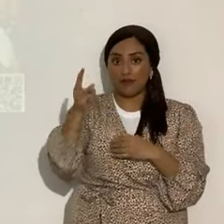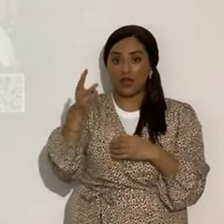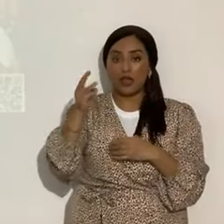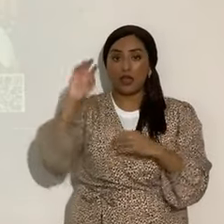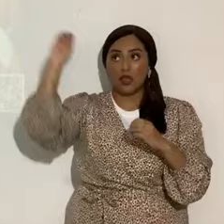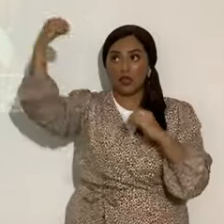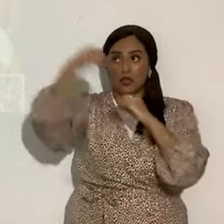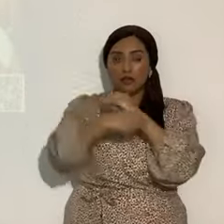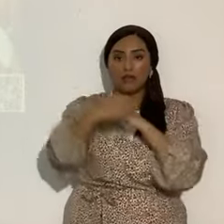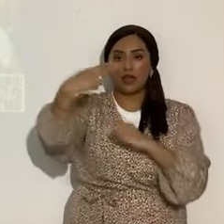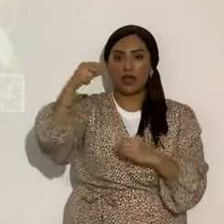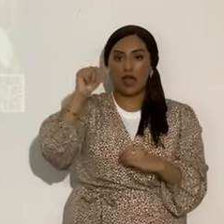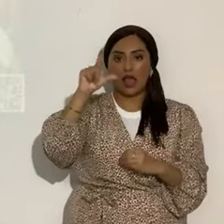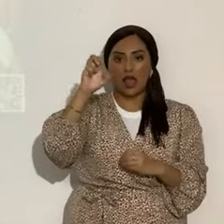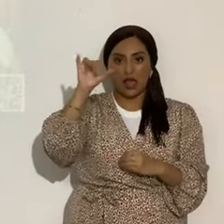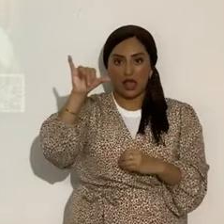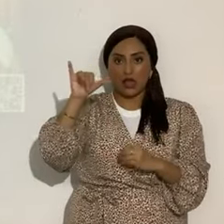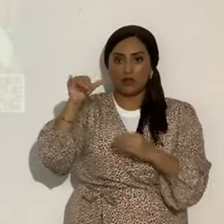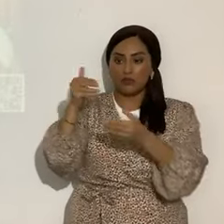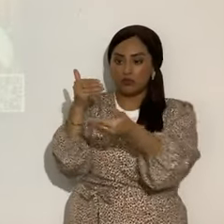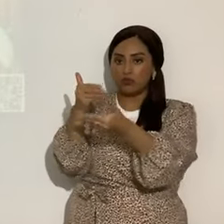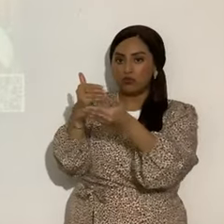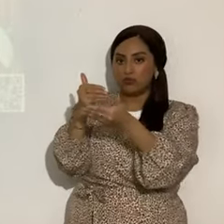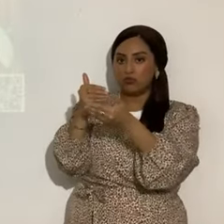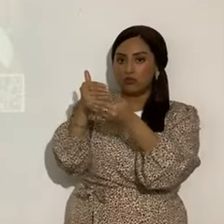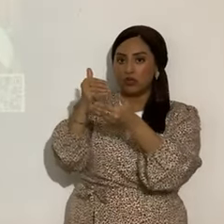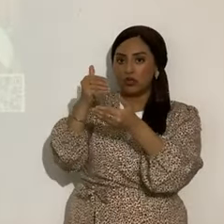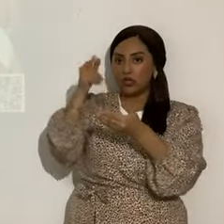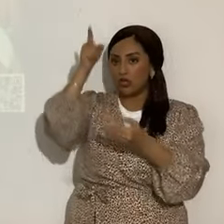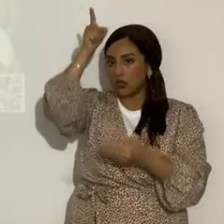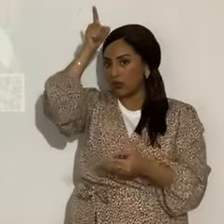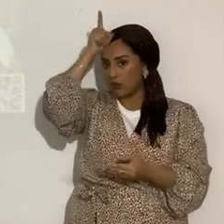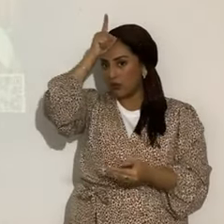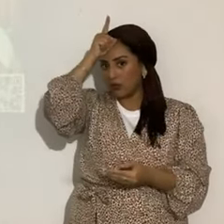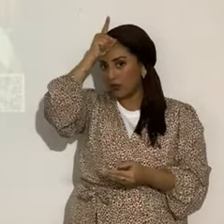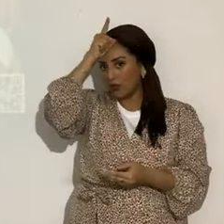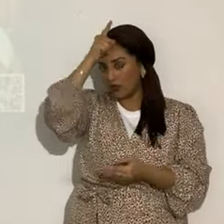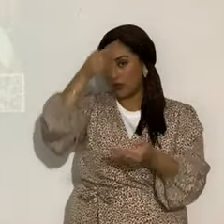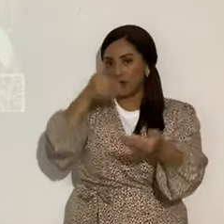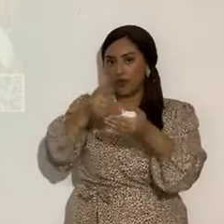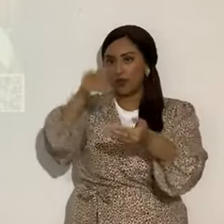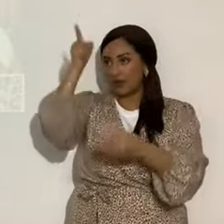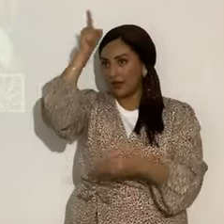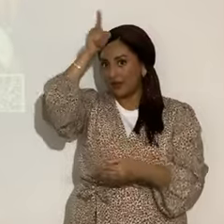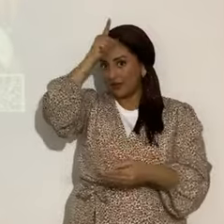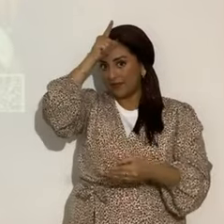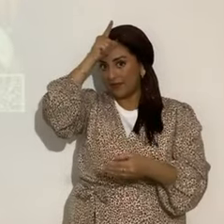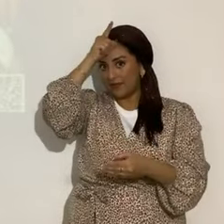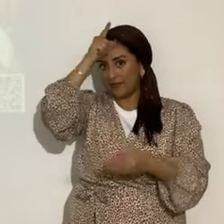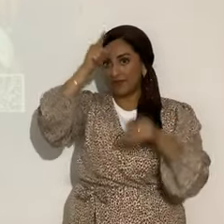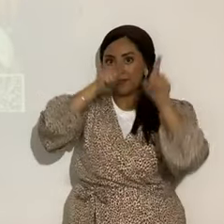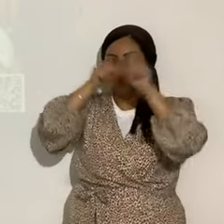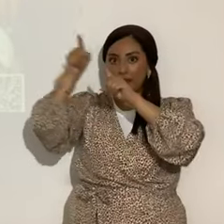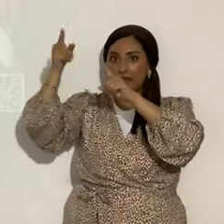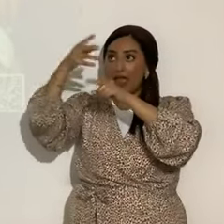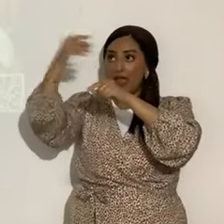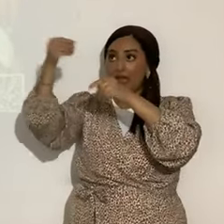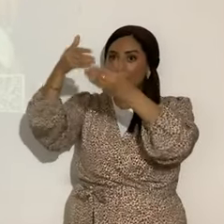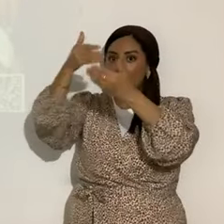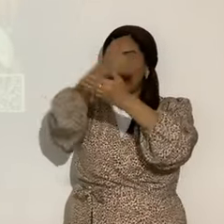Halley estuvo en la constelación del unicornio. Anótenlo. Y detrás de uno de los perros. Ahorita lo vamos a ver